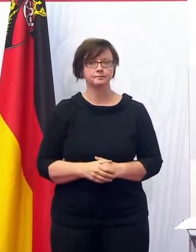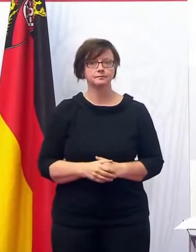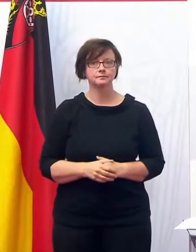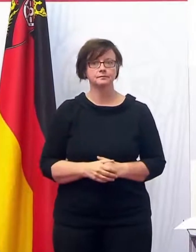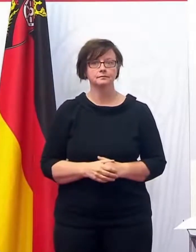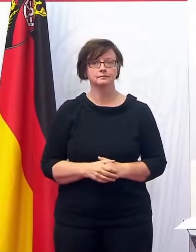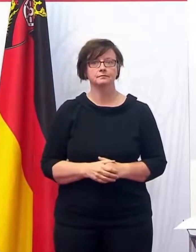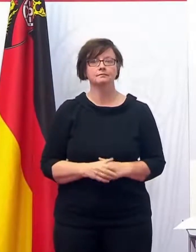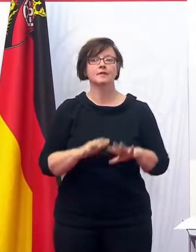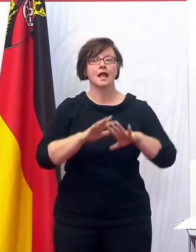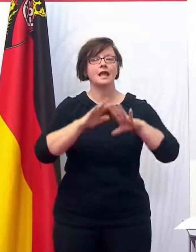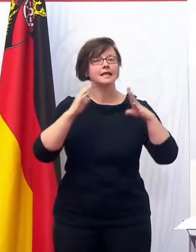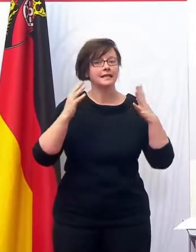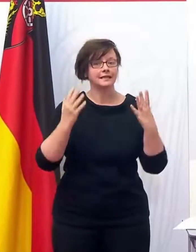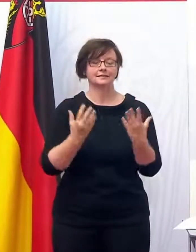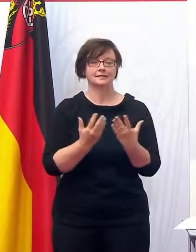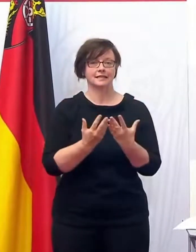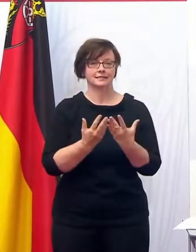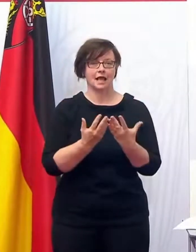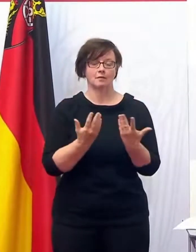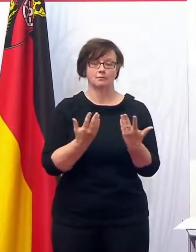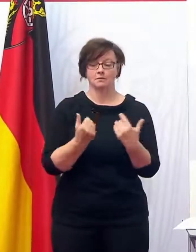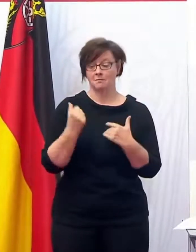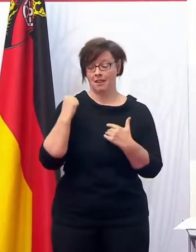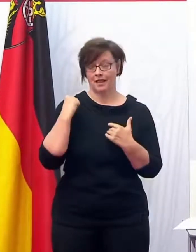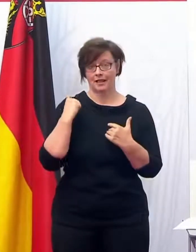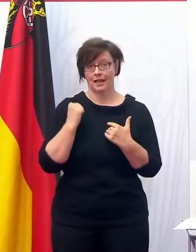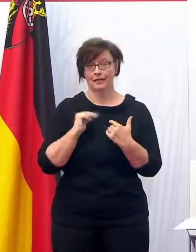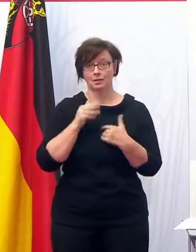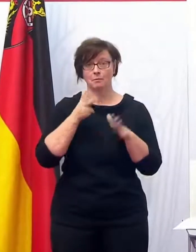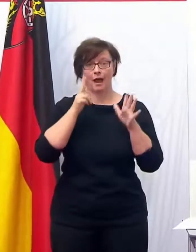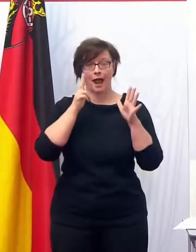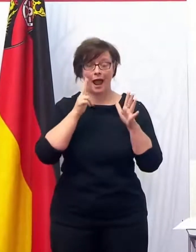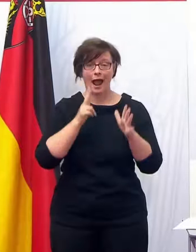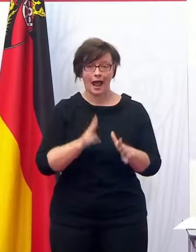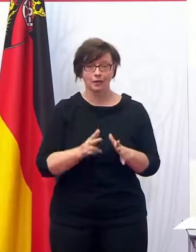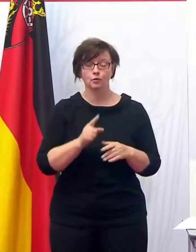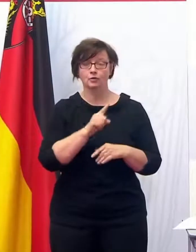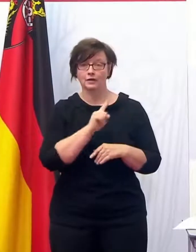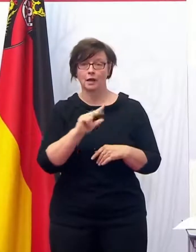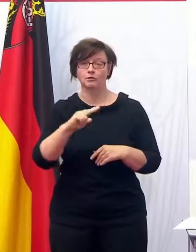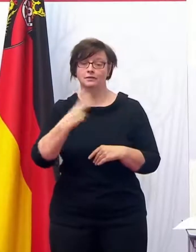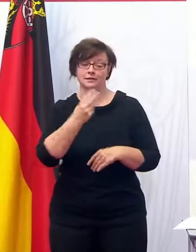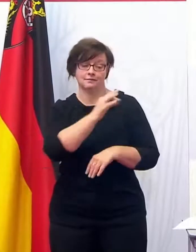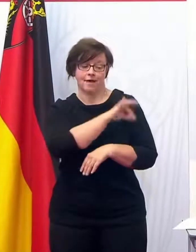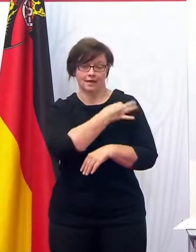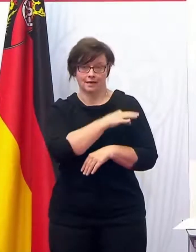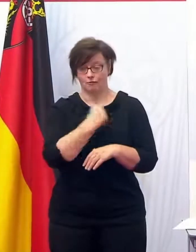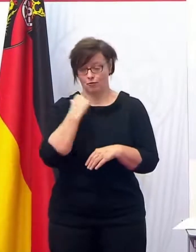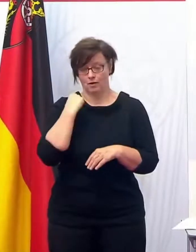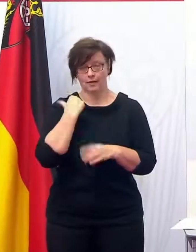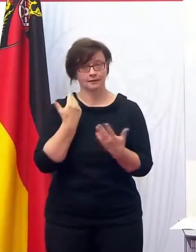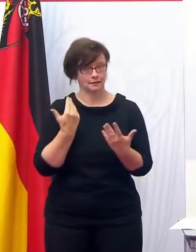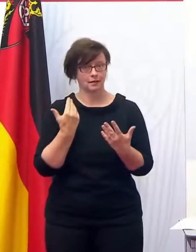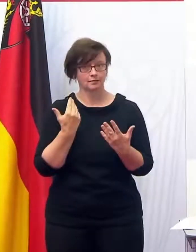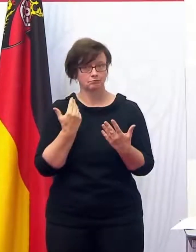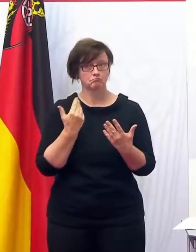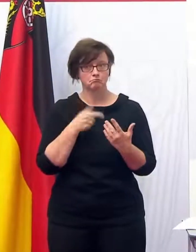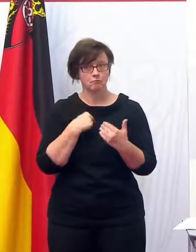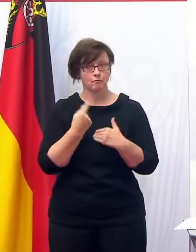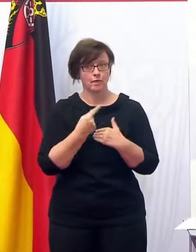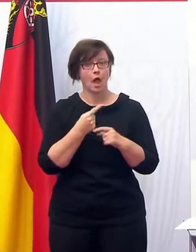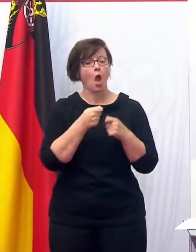Und insgesamt sind gestern mehr als 800.000 Zweitimpfungen durchgeführt worden. Damit liegen wir immer noch